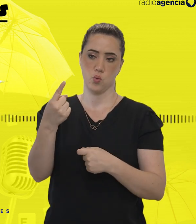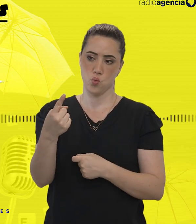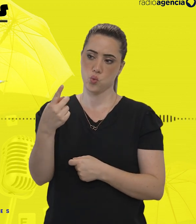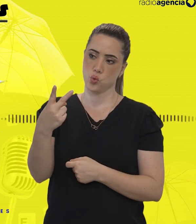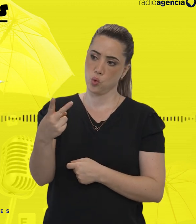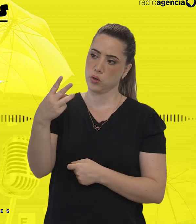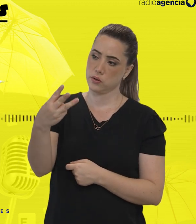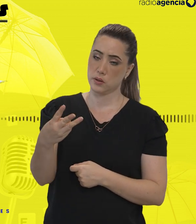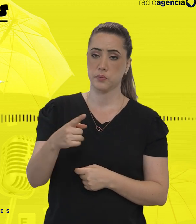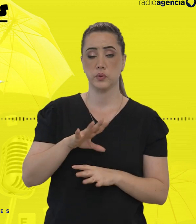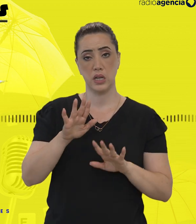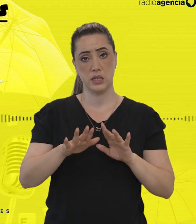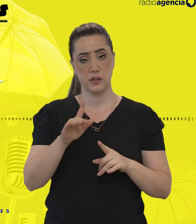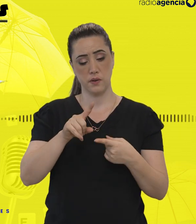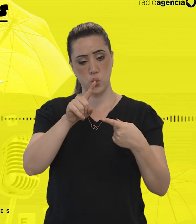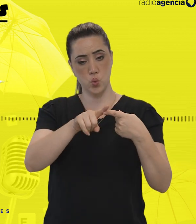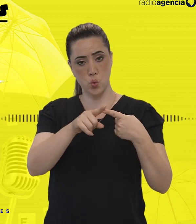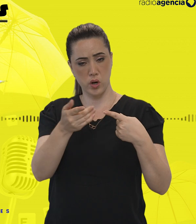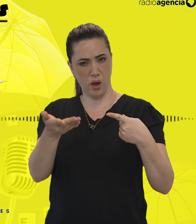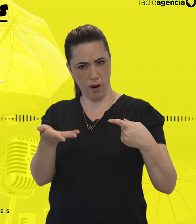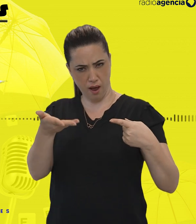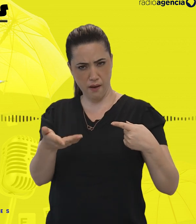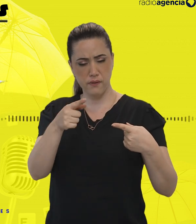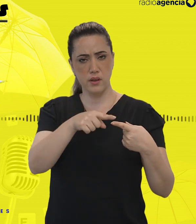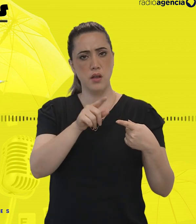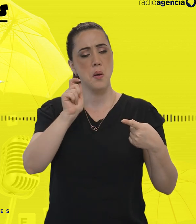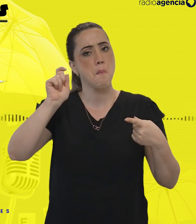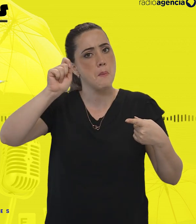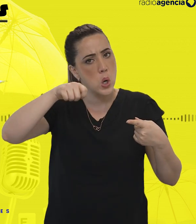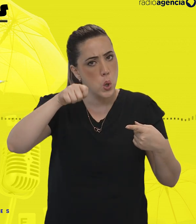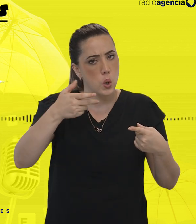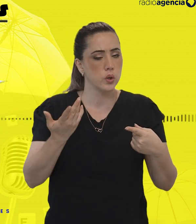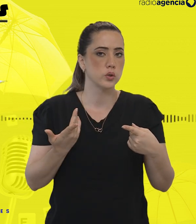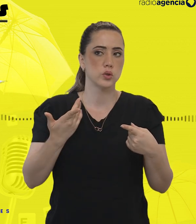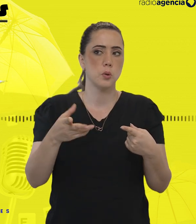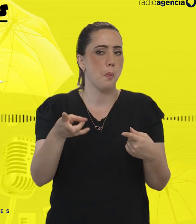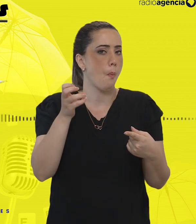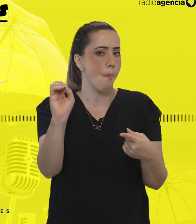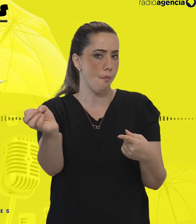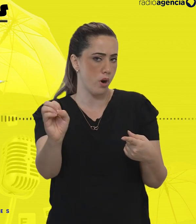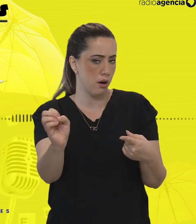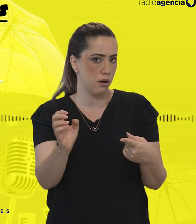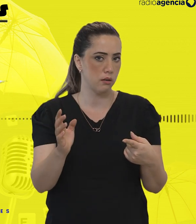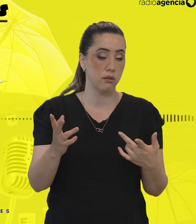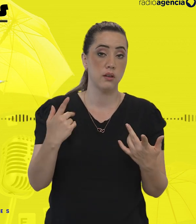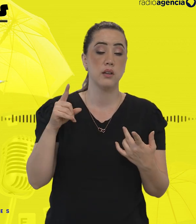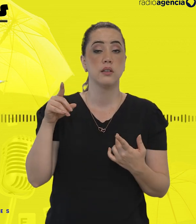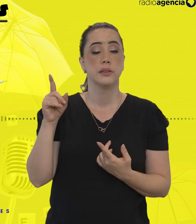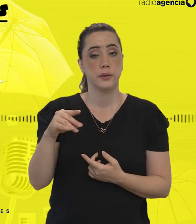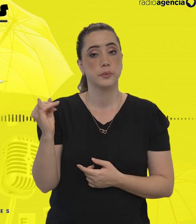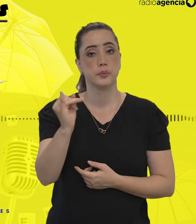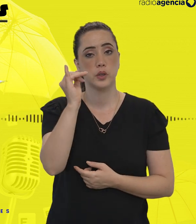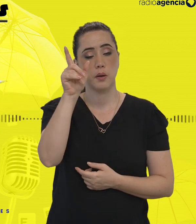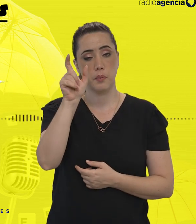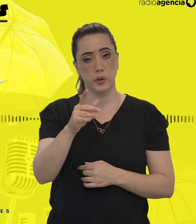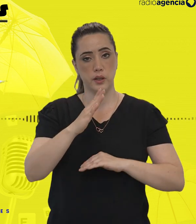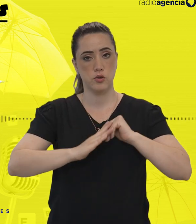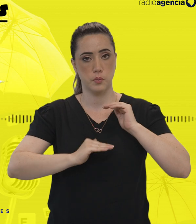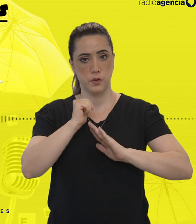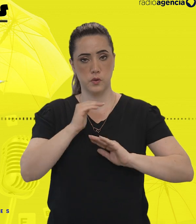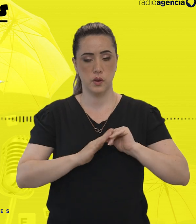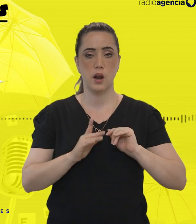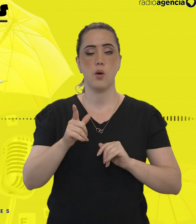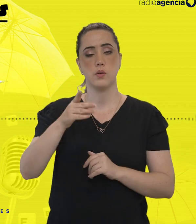suporte, conhecido como autista leve, as condições podem passar despercebidas. Então, é importante o profissional realmente ser